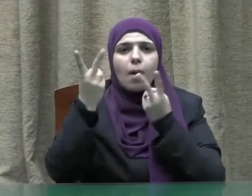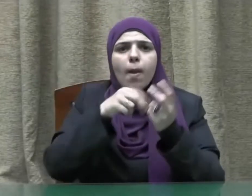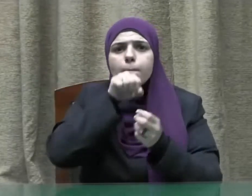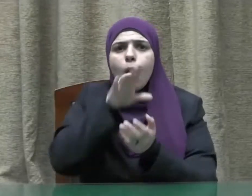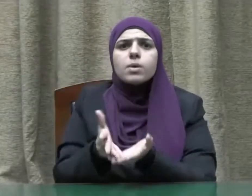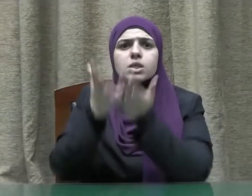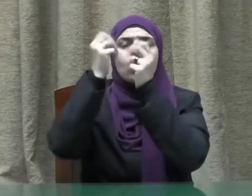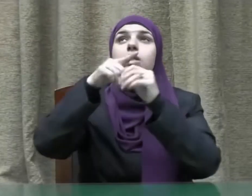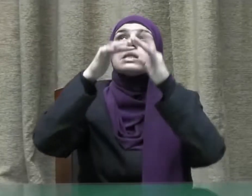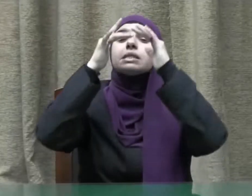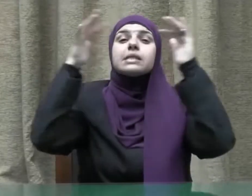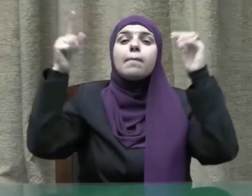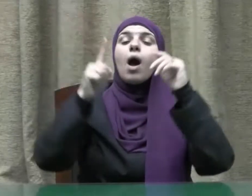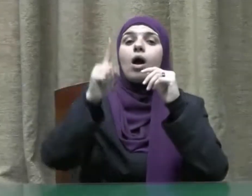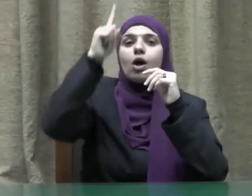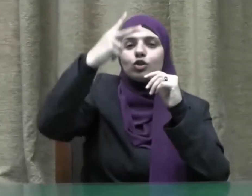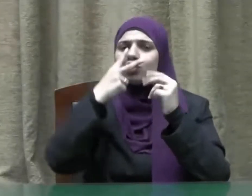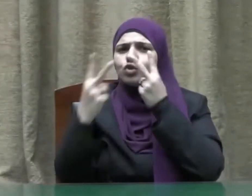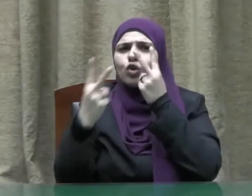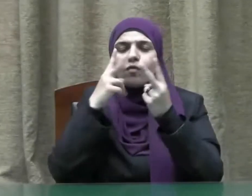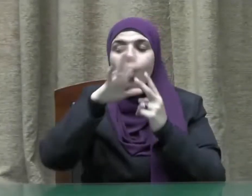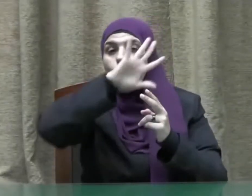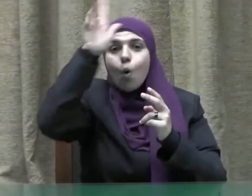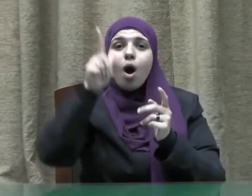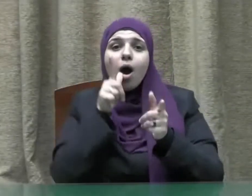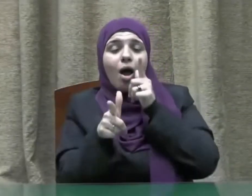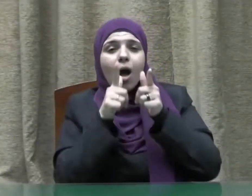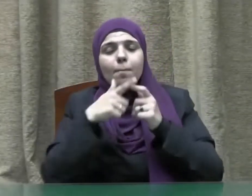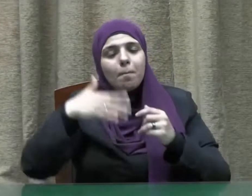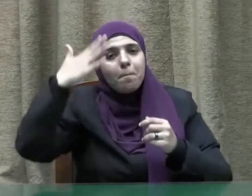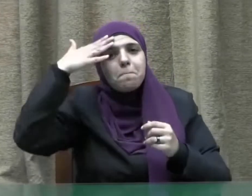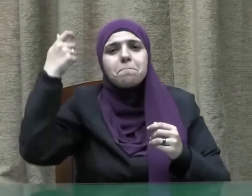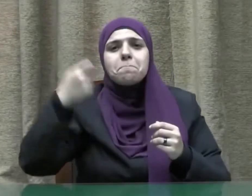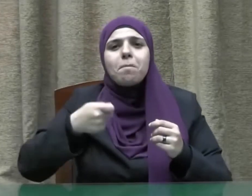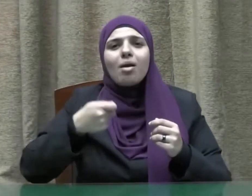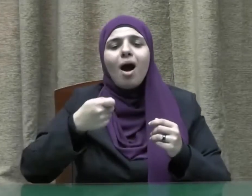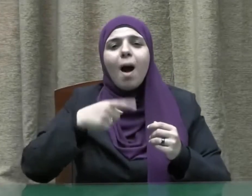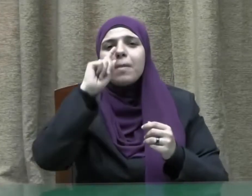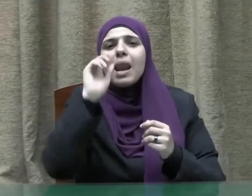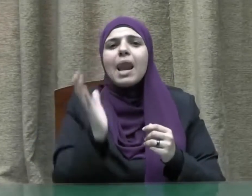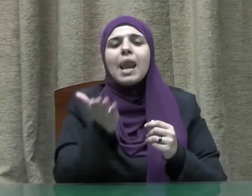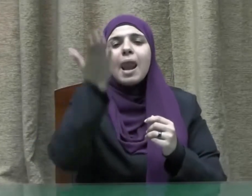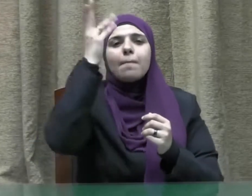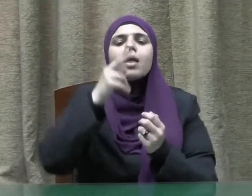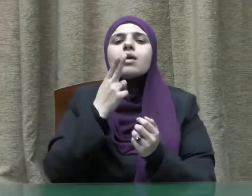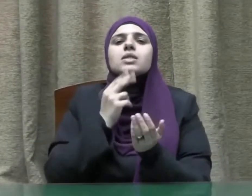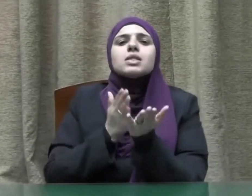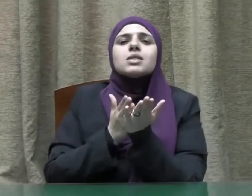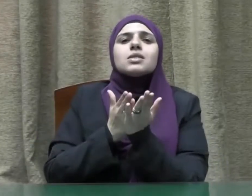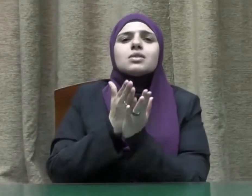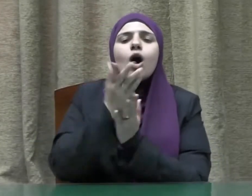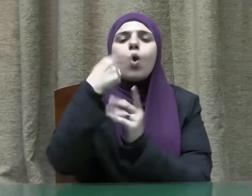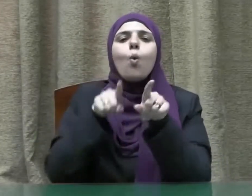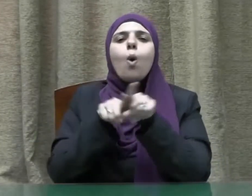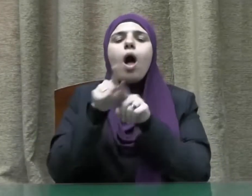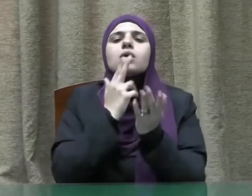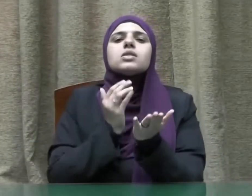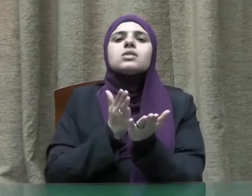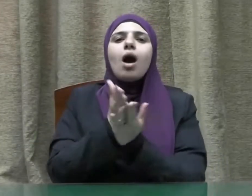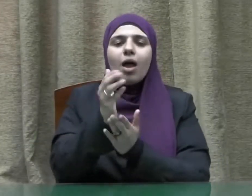وسلم في السماوات العلا قائلين مرحبا بالنبي الصالح والأخ الصالح